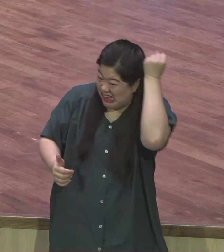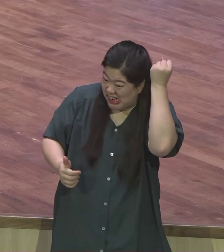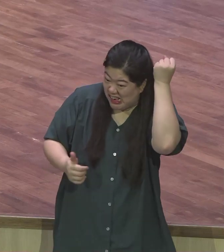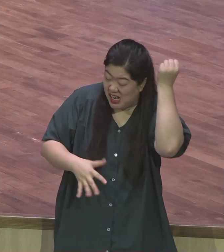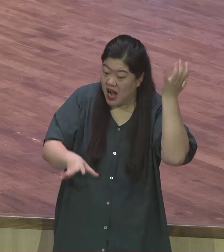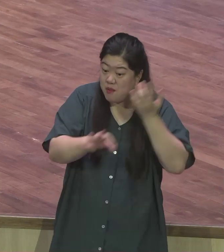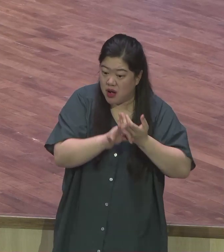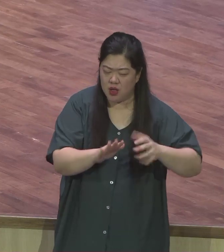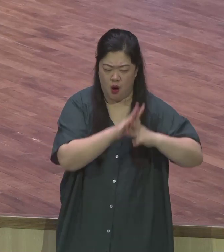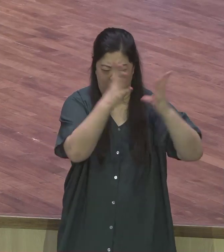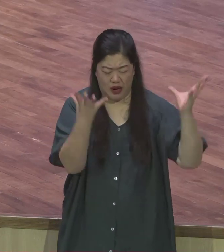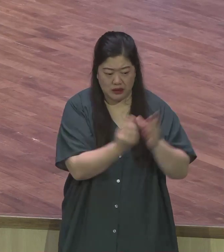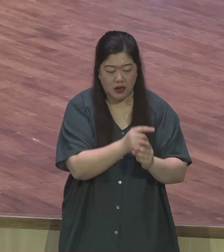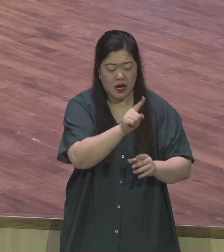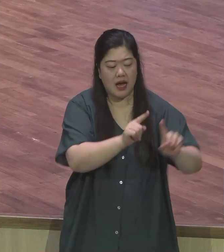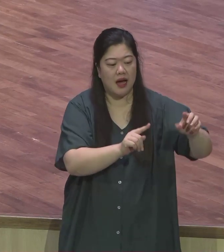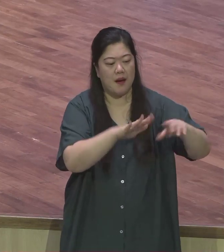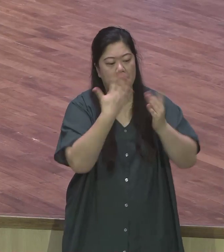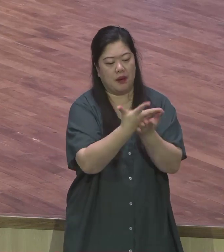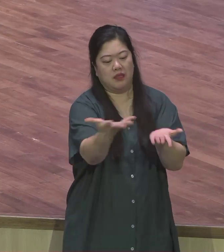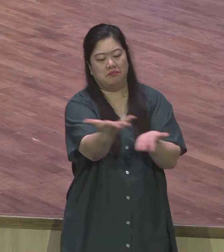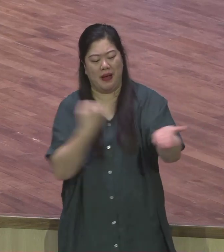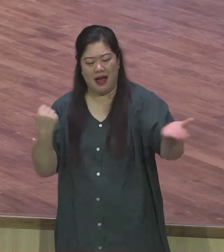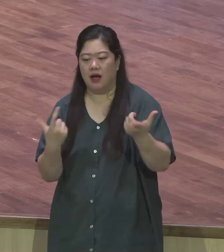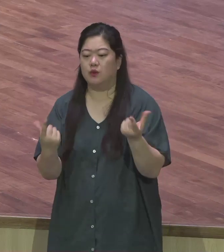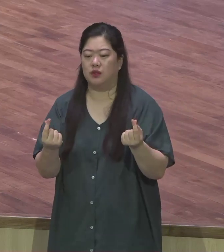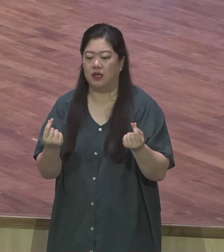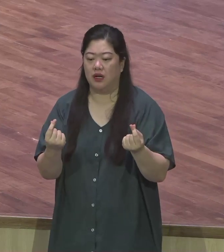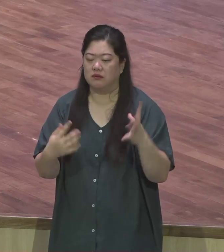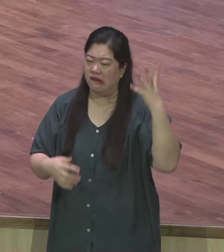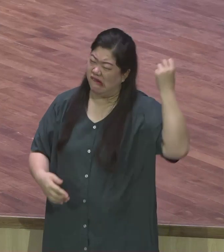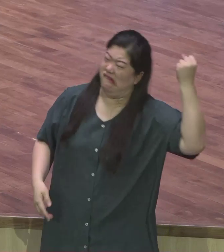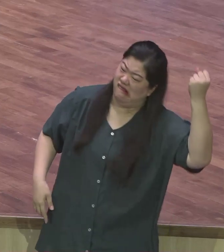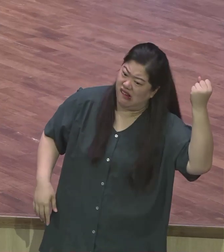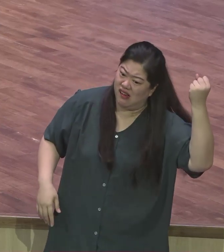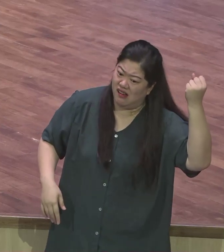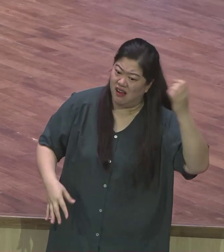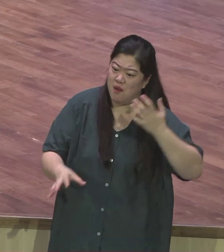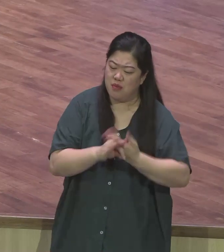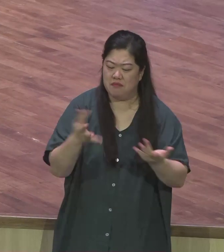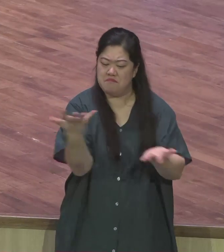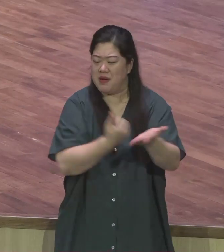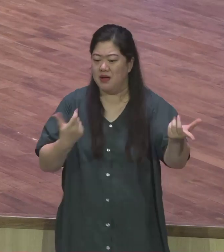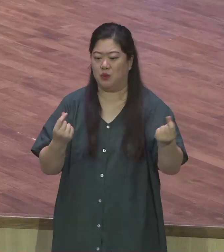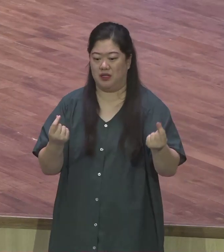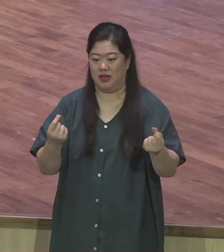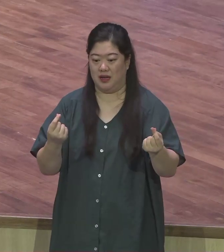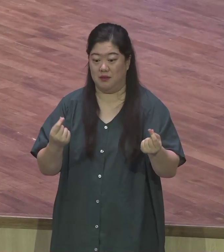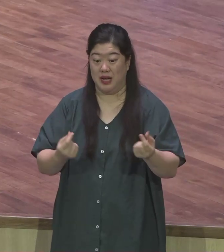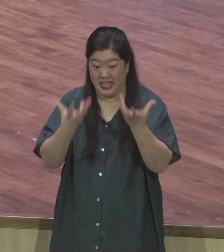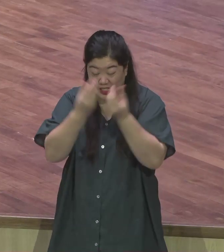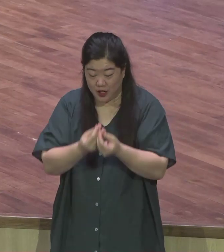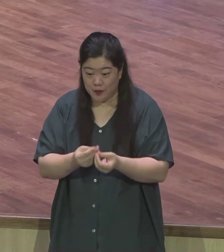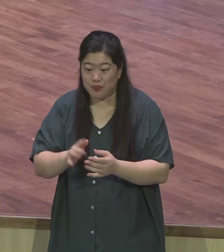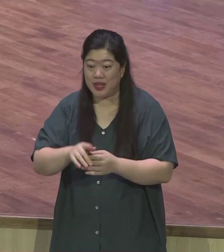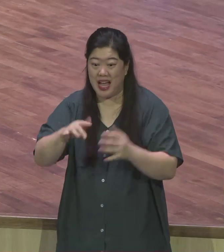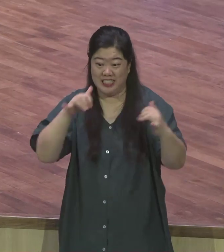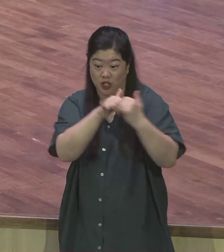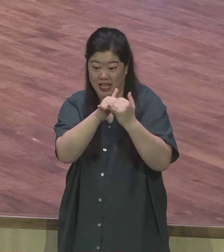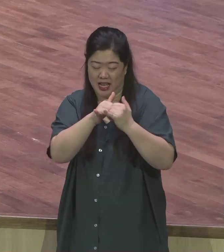참 재미있는 속담이죠 그래서 한 예로 이집트 같은 경우는 타국을 정복할 때 그 나라 왕의 머리채를 딱 잡는 행위를